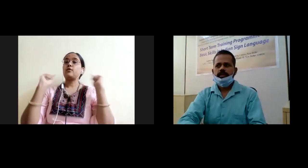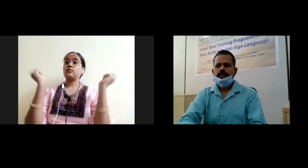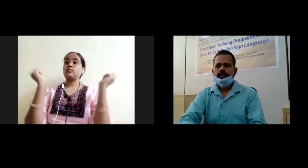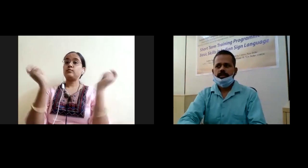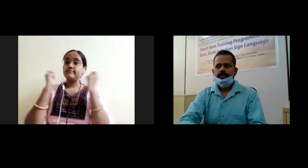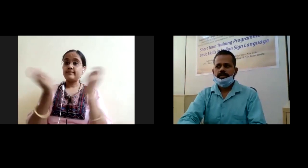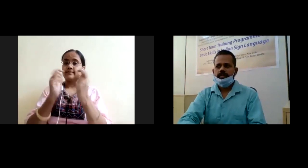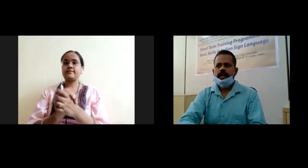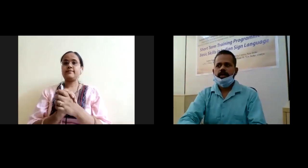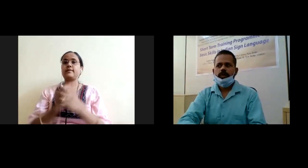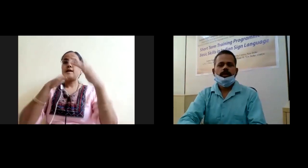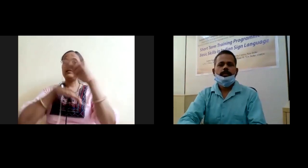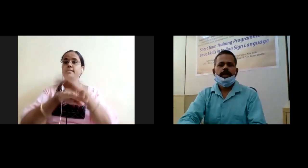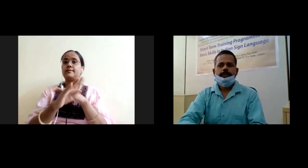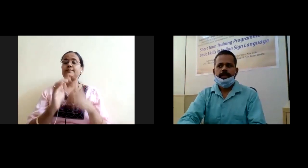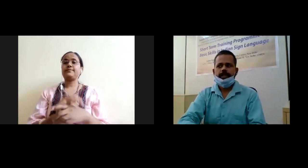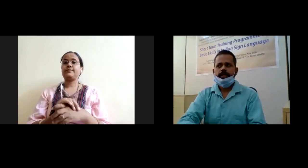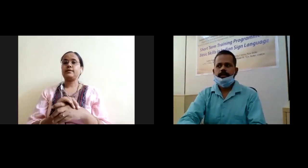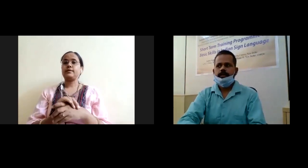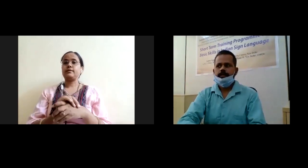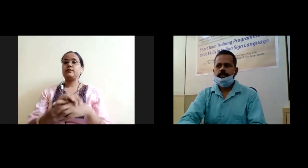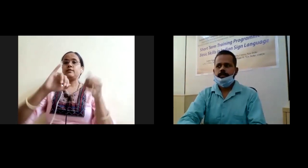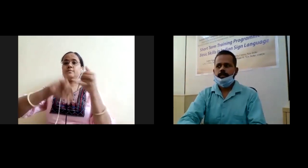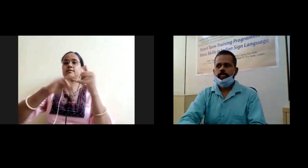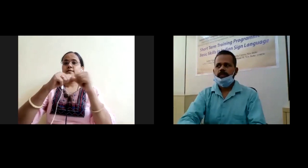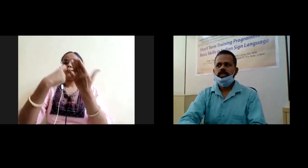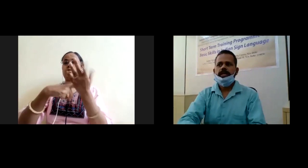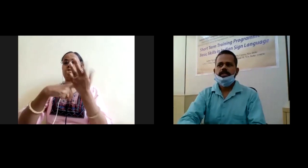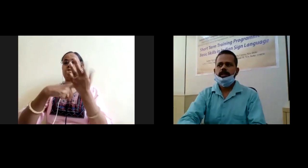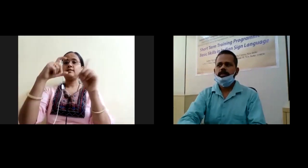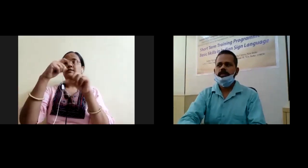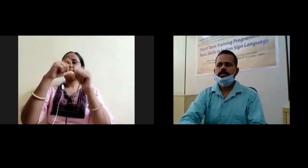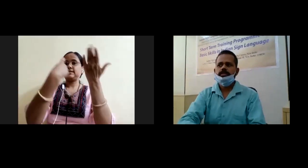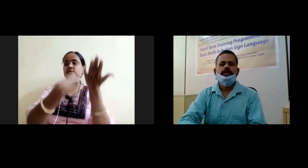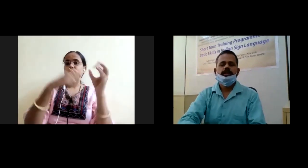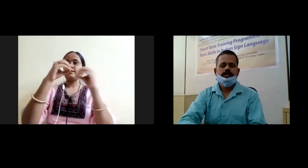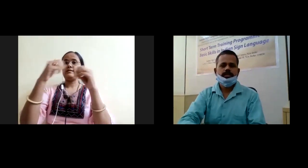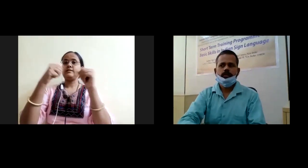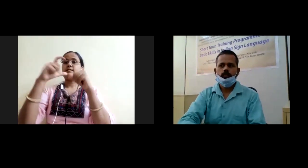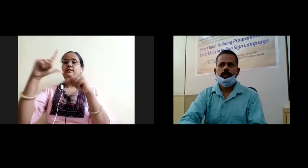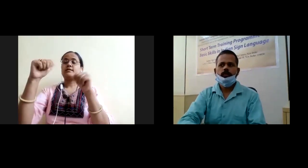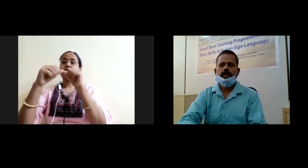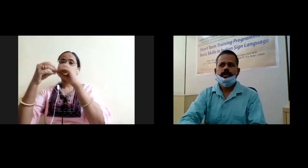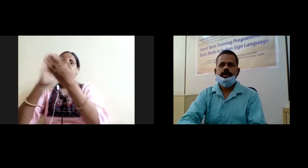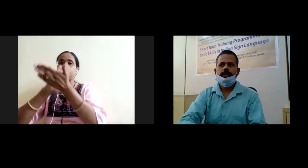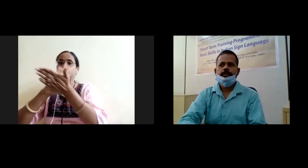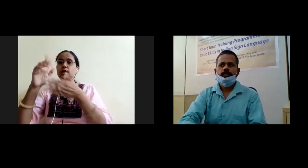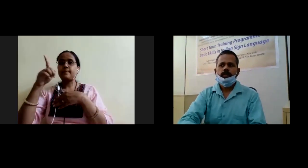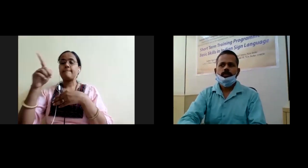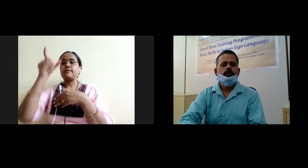जिसमें सरदार वल्लभ भाई पटेल जिनका जन दिवस 31 अक्टूबर को आता है तो